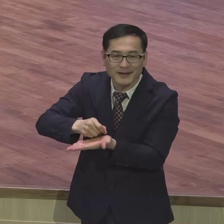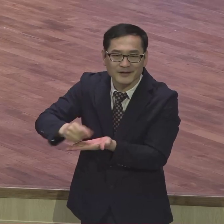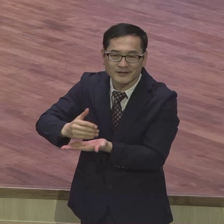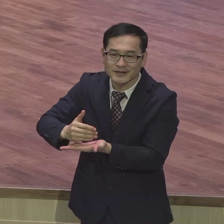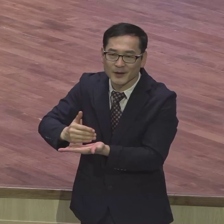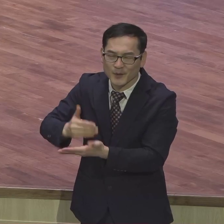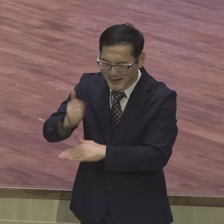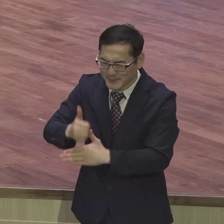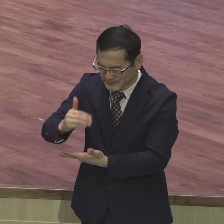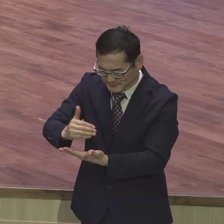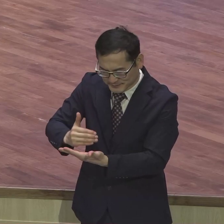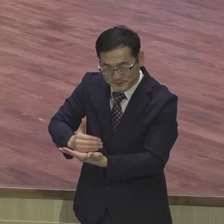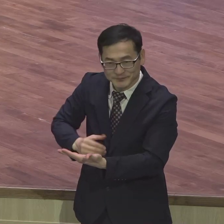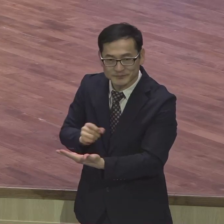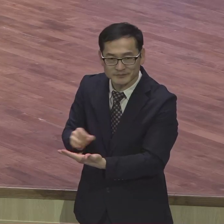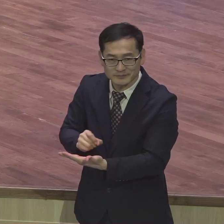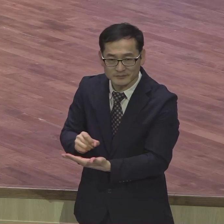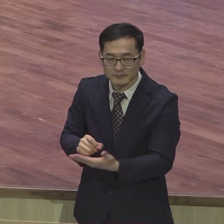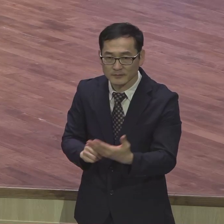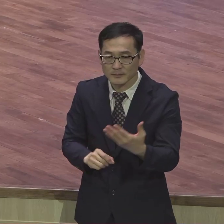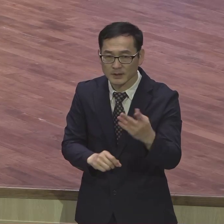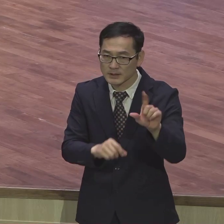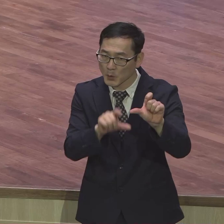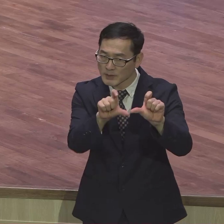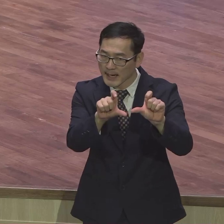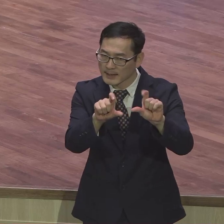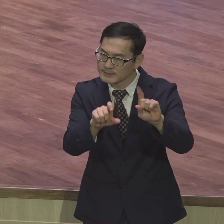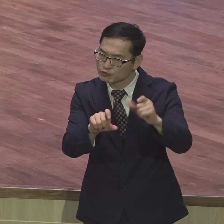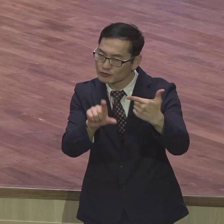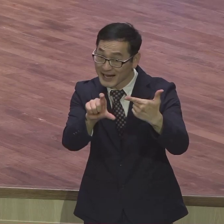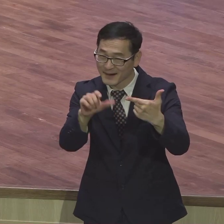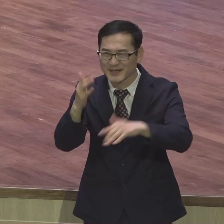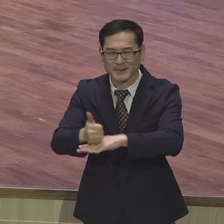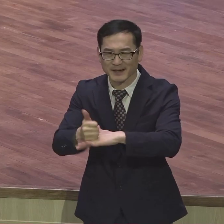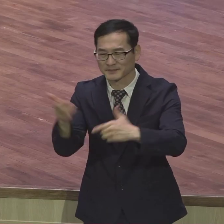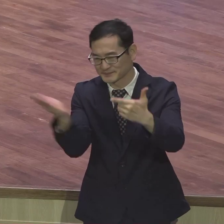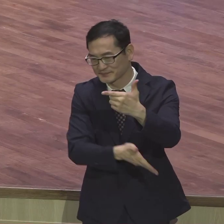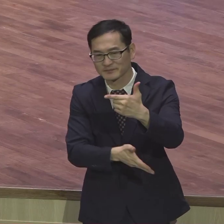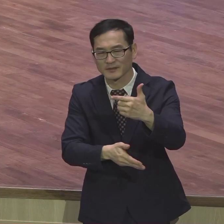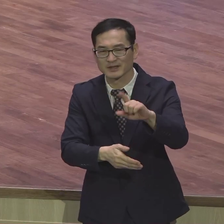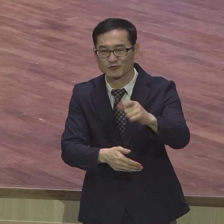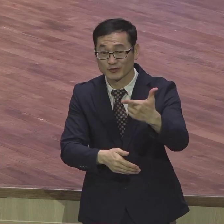15장 16장 끝납니다 마무리하는 시점에서